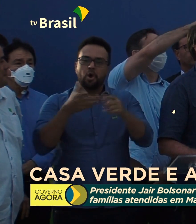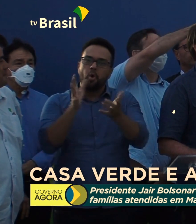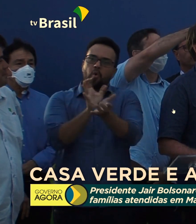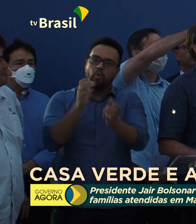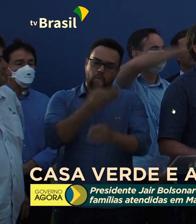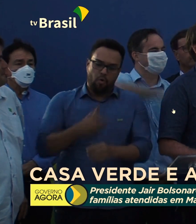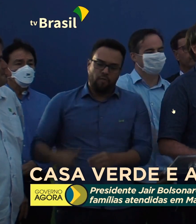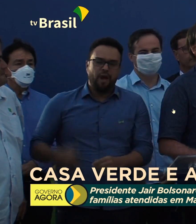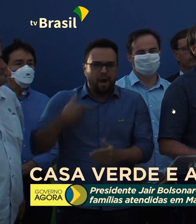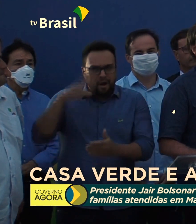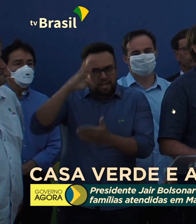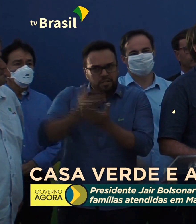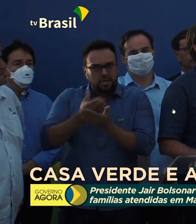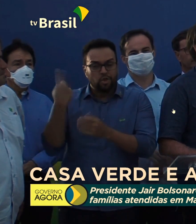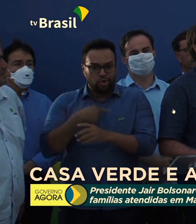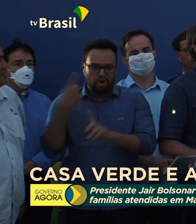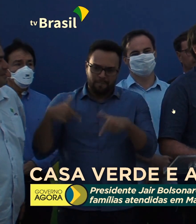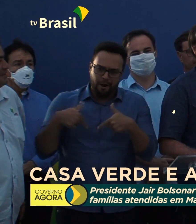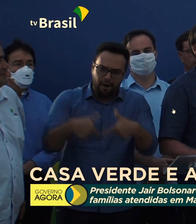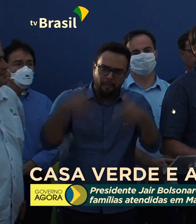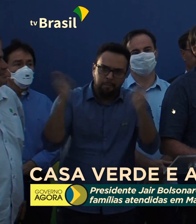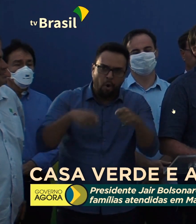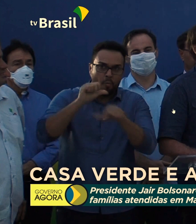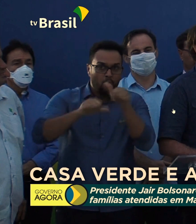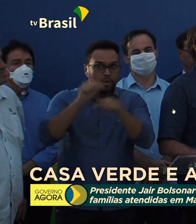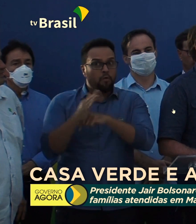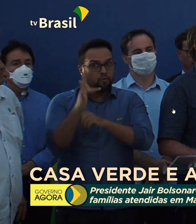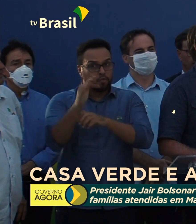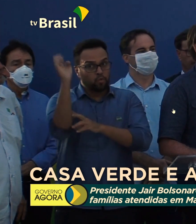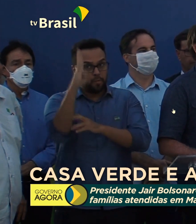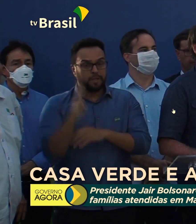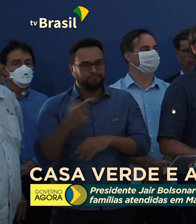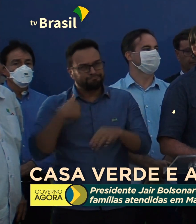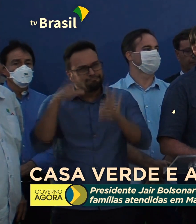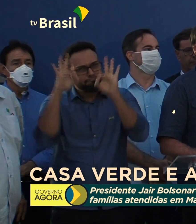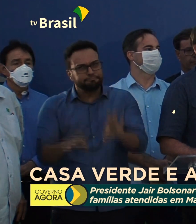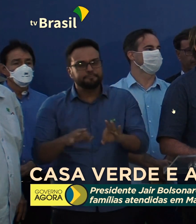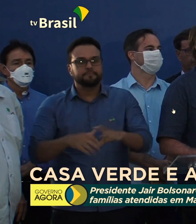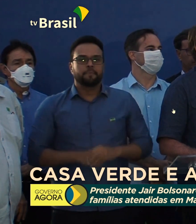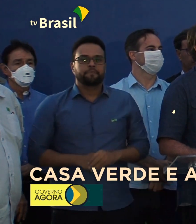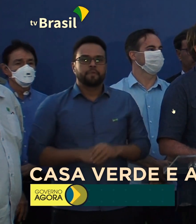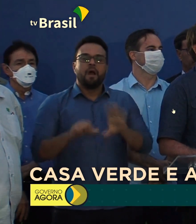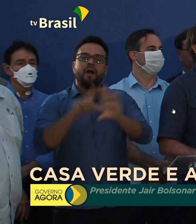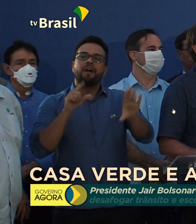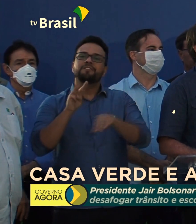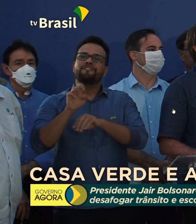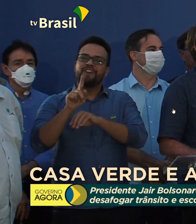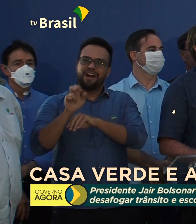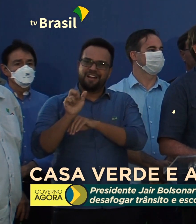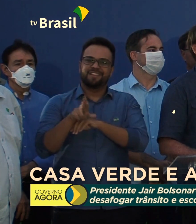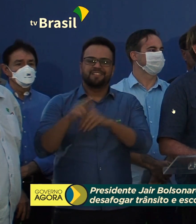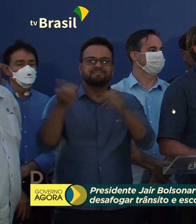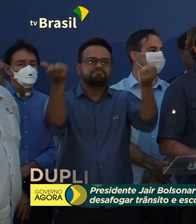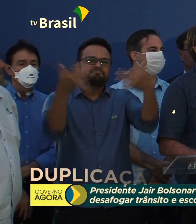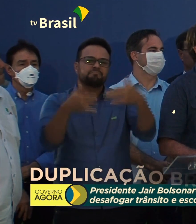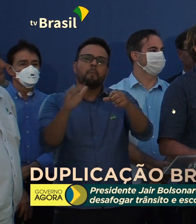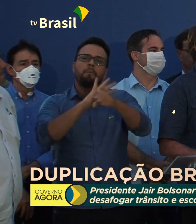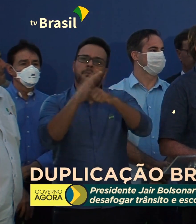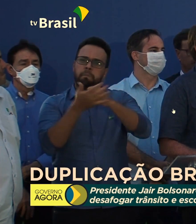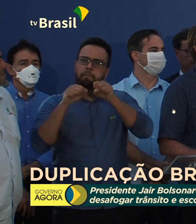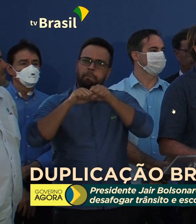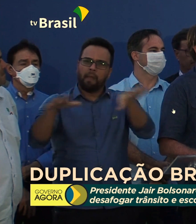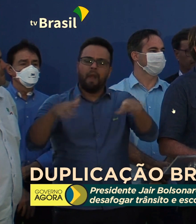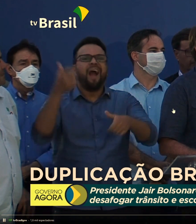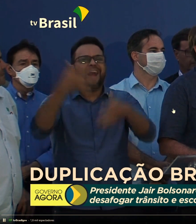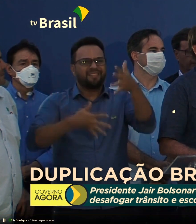acreditando que nós podemos mudar o destino do Brasil. Estamos certos disso. Como disse o Wagner também, a pandemia nos atrapalhou